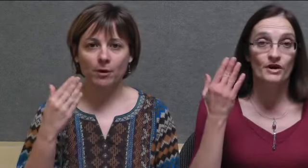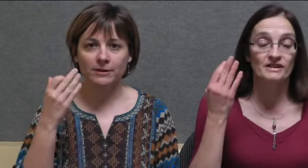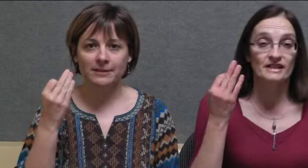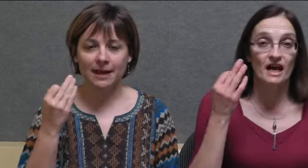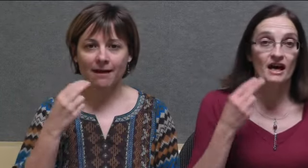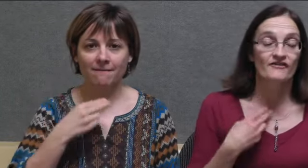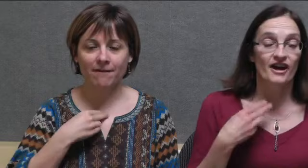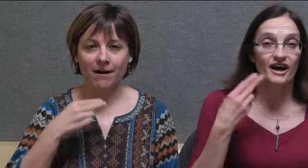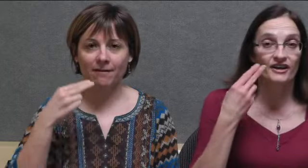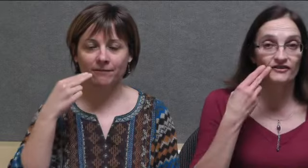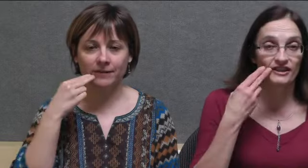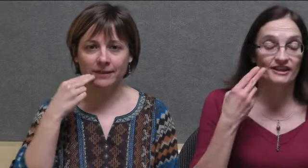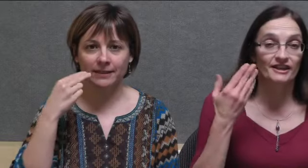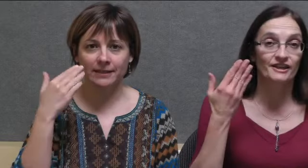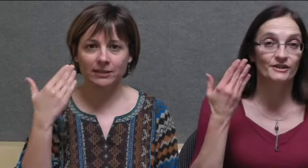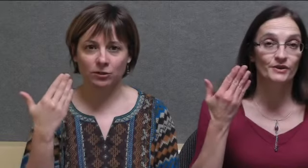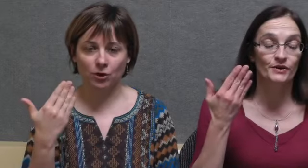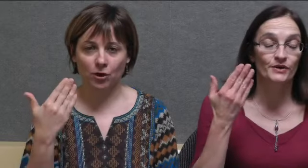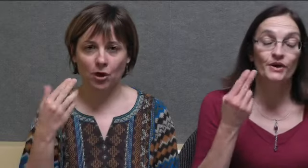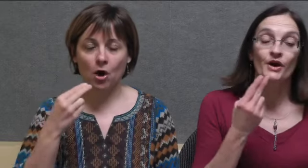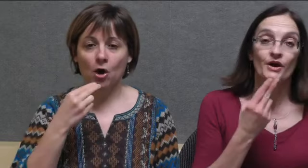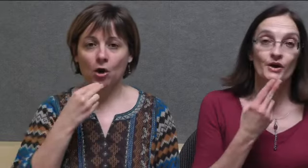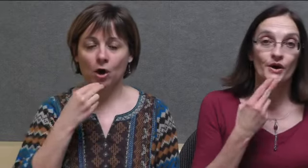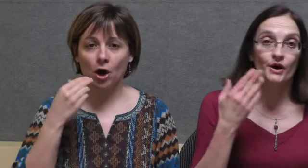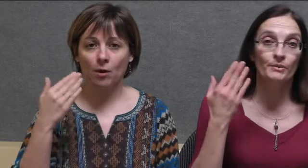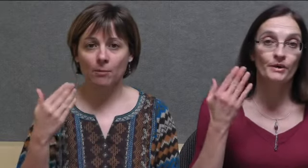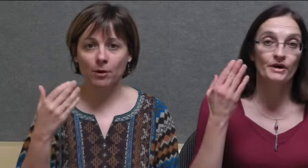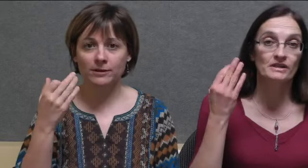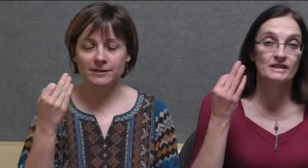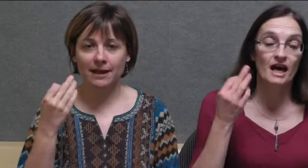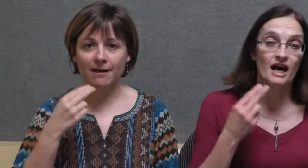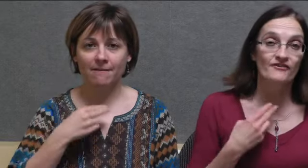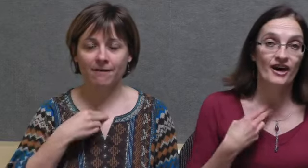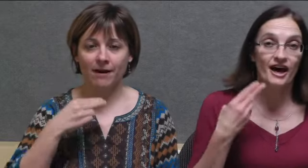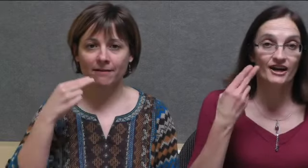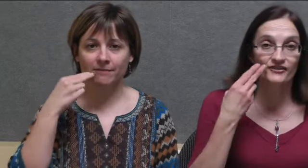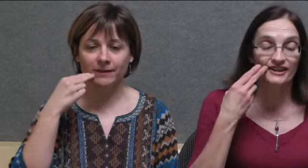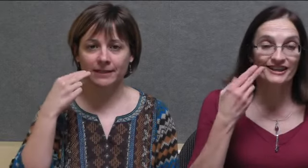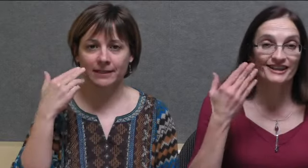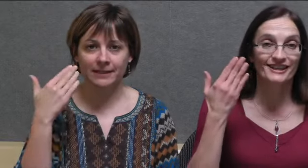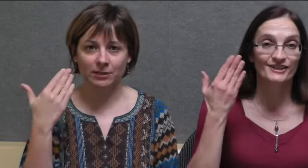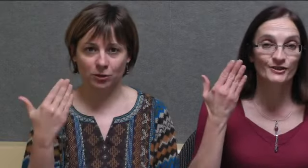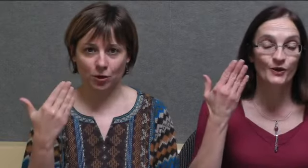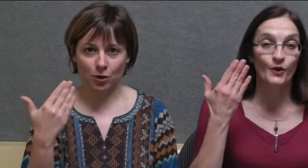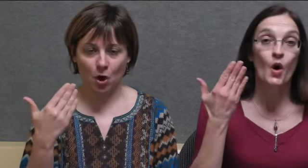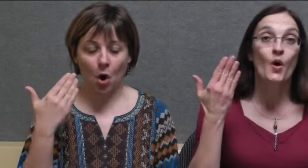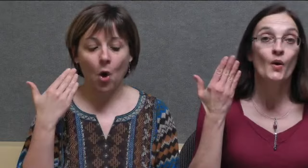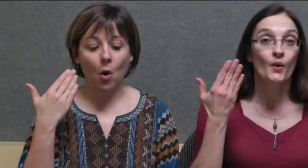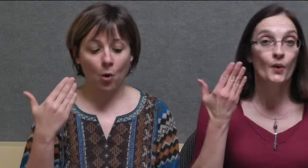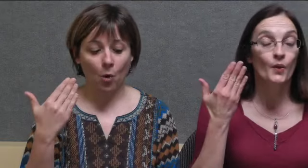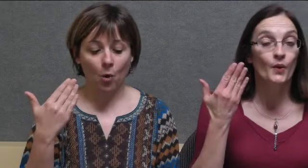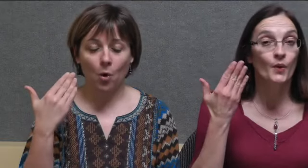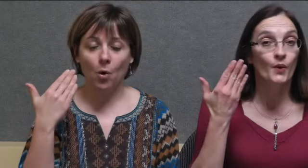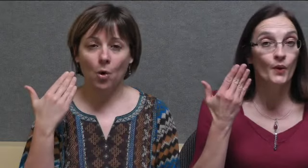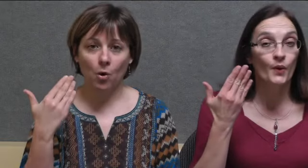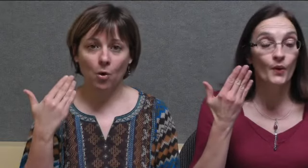ça va vite, comme ça va vite. Au, au,